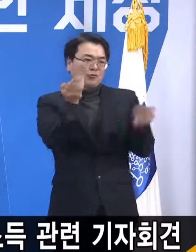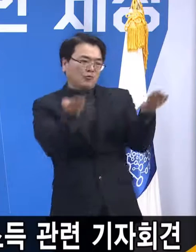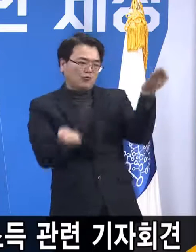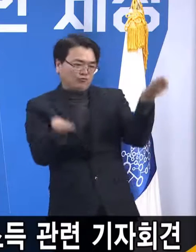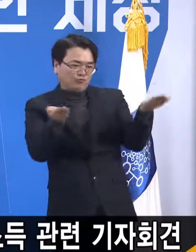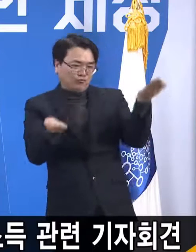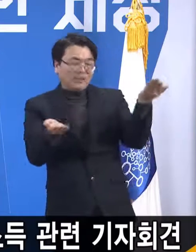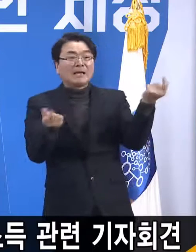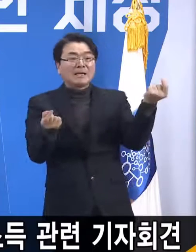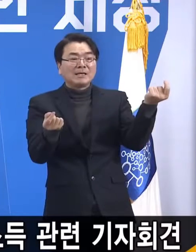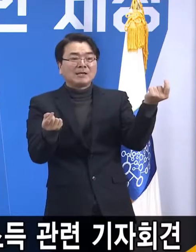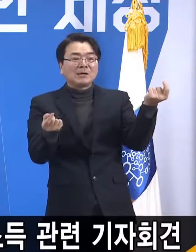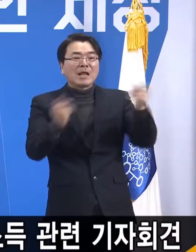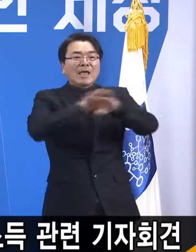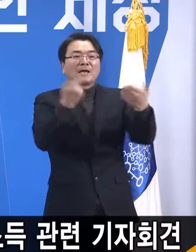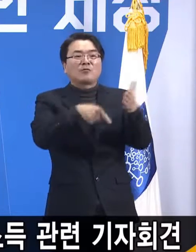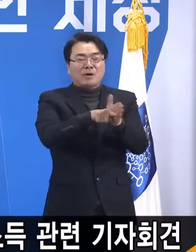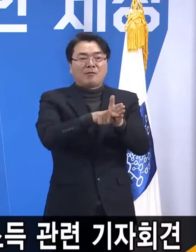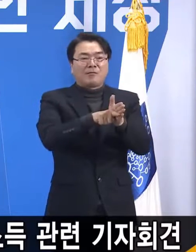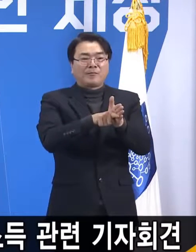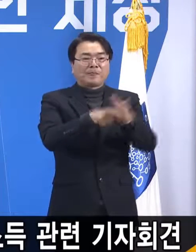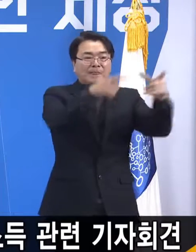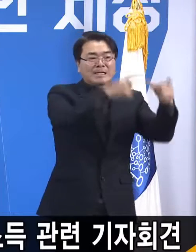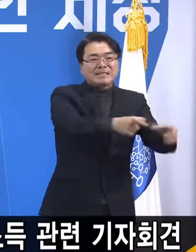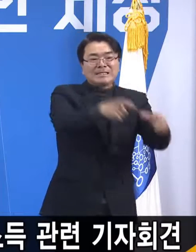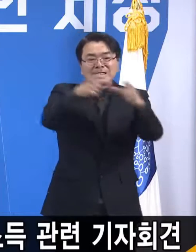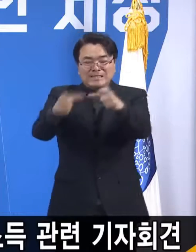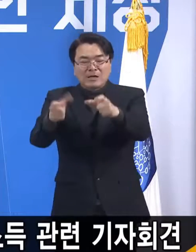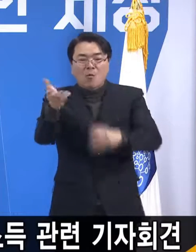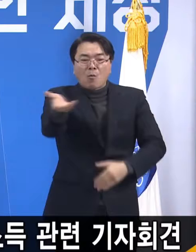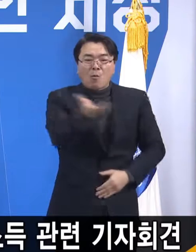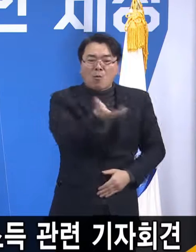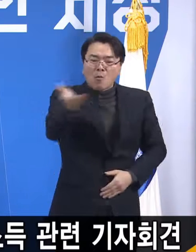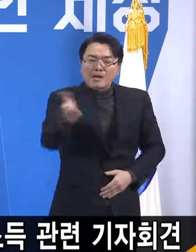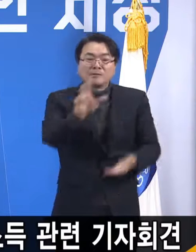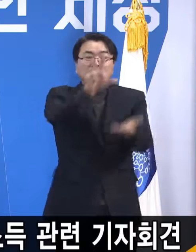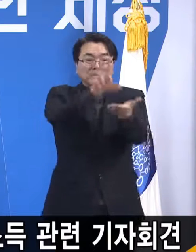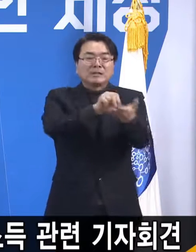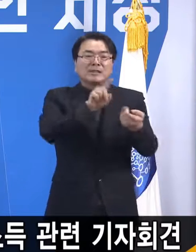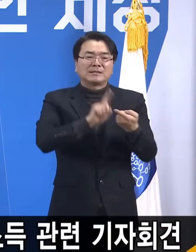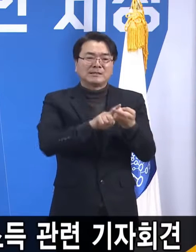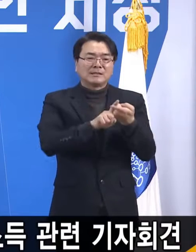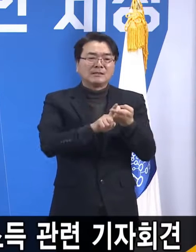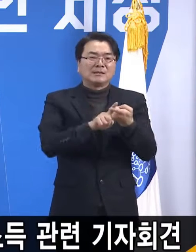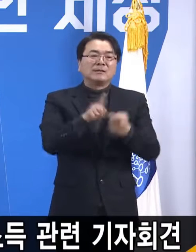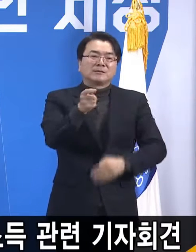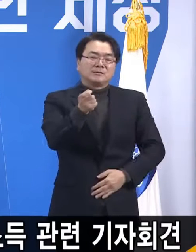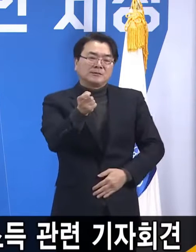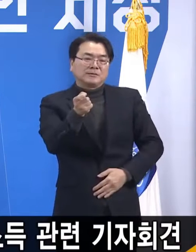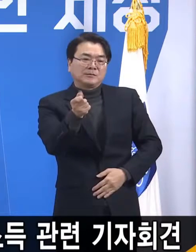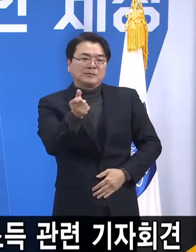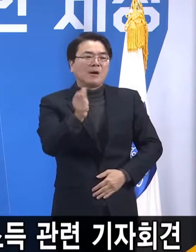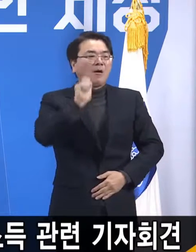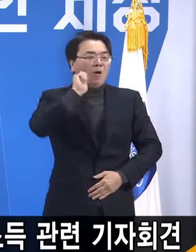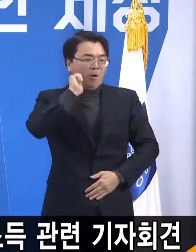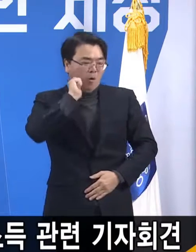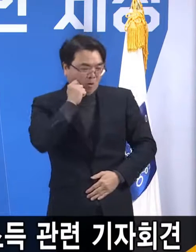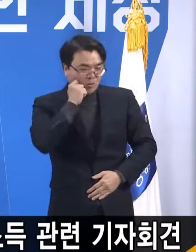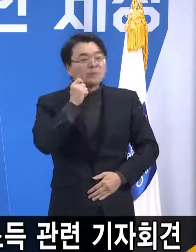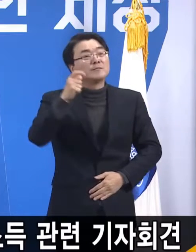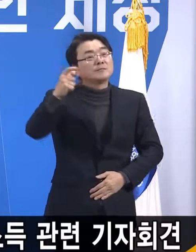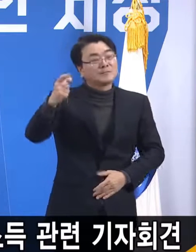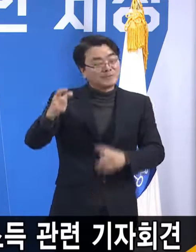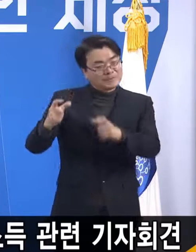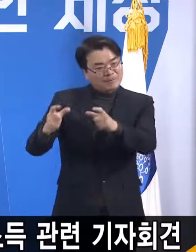수평이동을 제한하는 효과는 우리 경기도 내에서도 약간 저발전된 어려운 지역들이